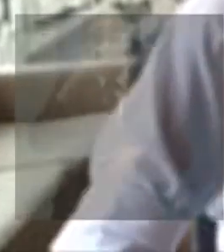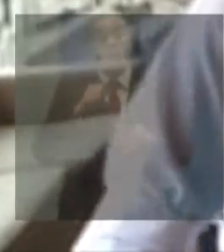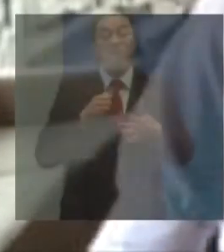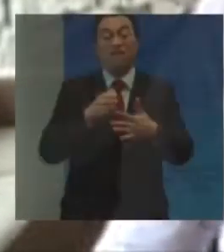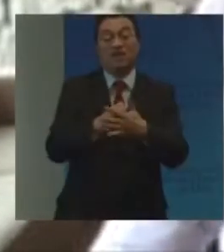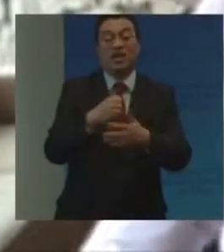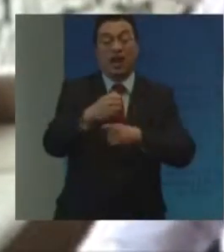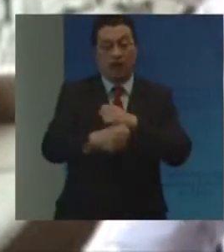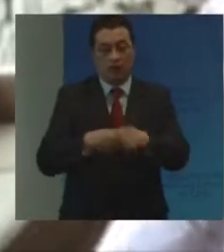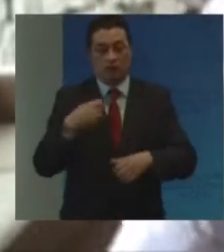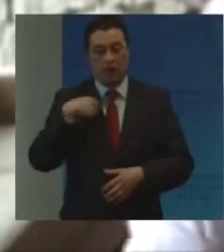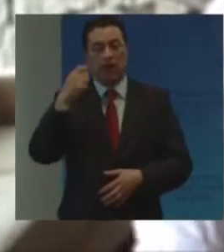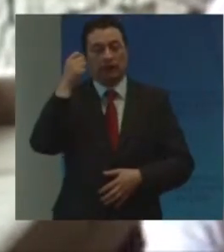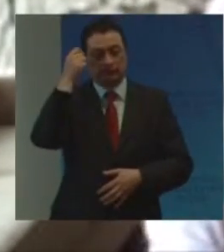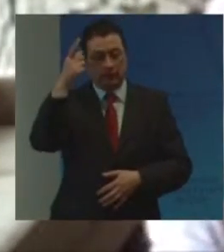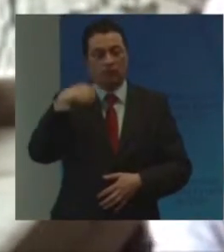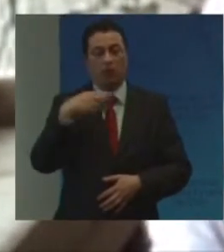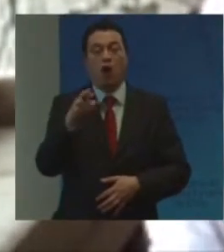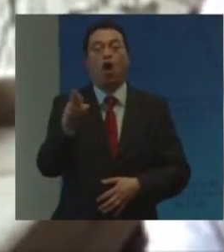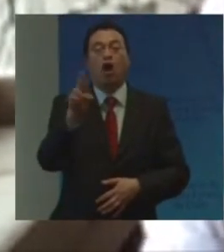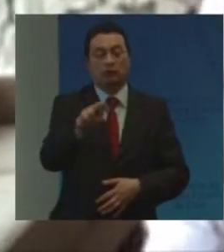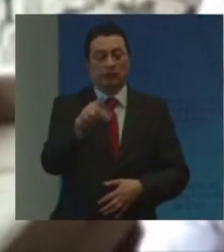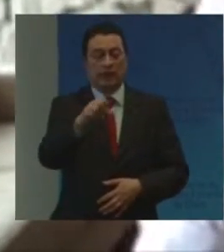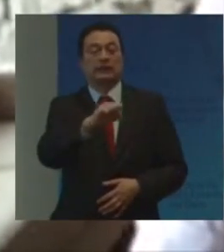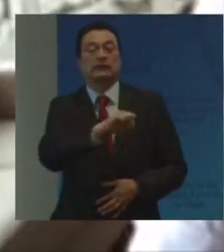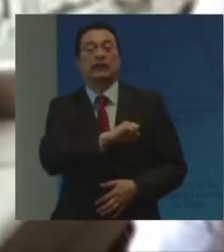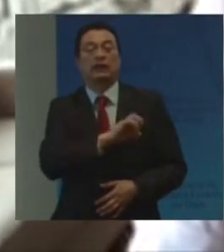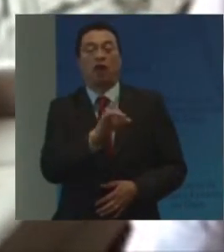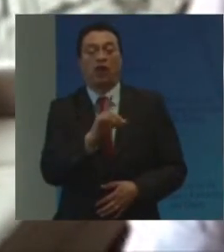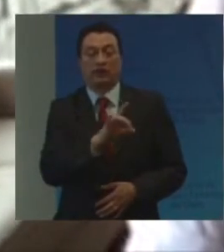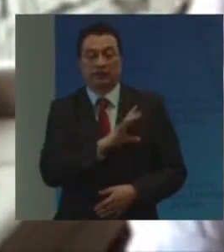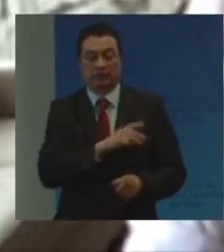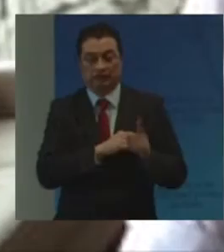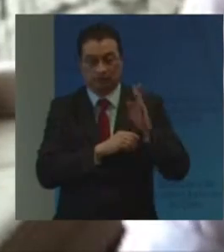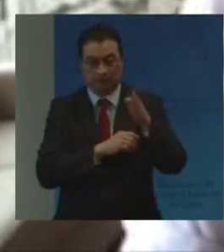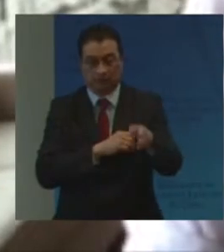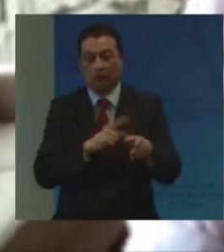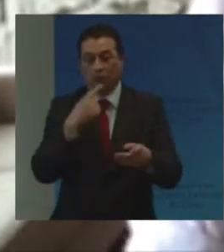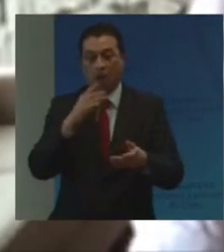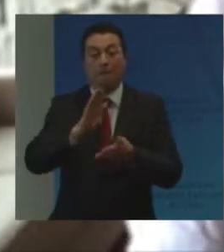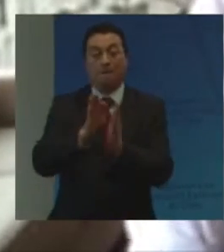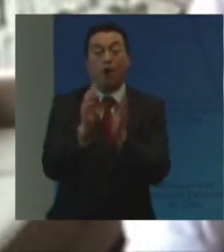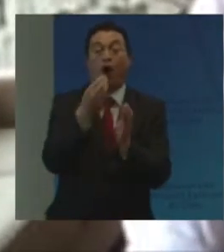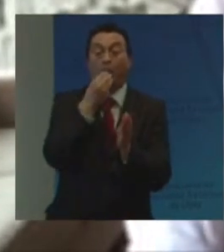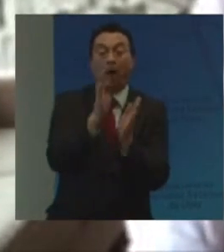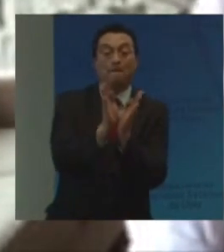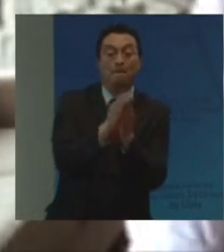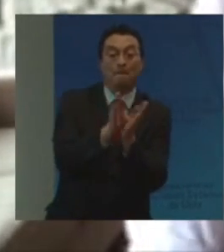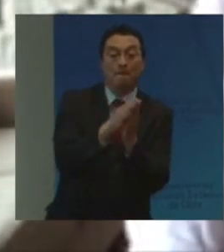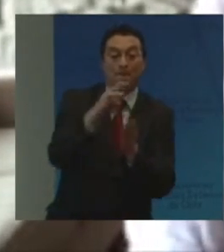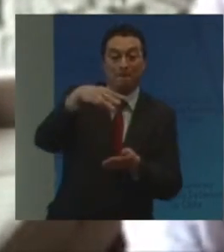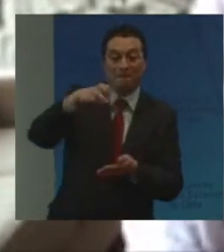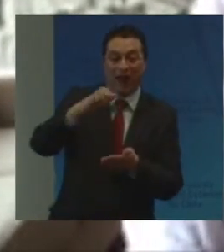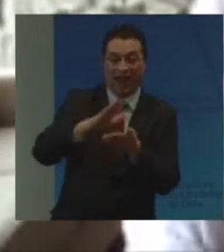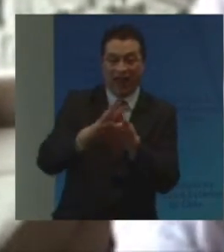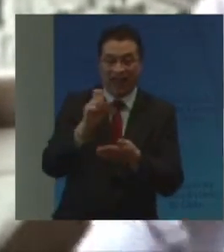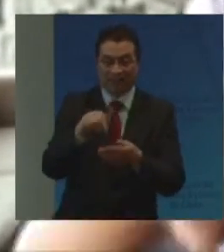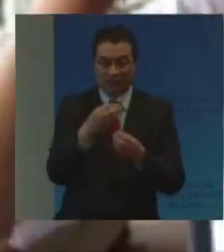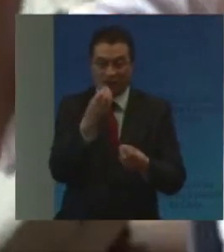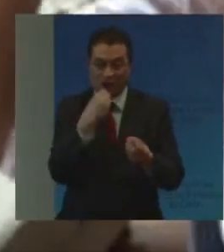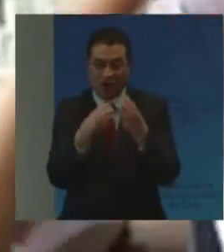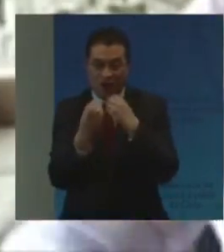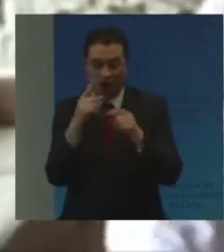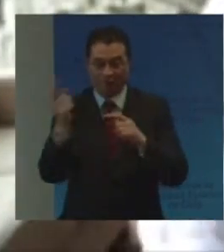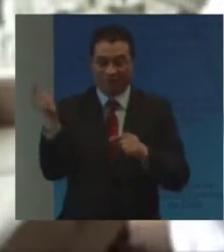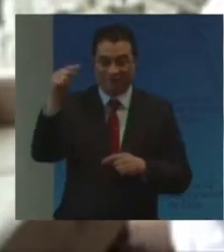Sé que estaremos Nuevamente En Santiago Ojalá comiendo Machas A la parmesana Felicidades A todos Muchas